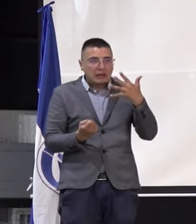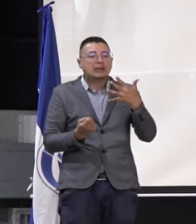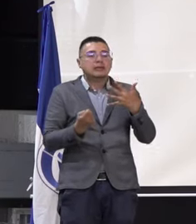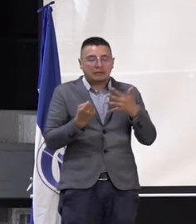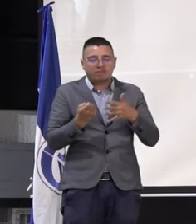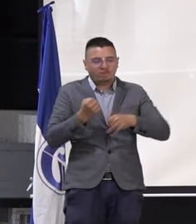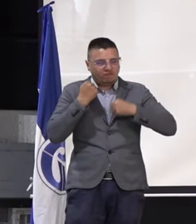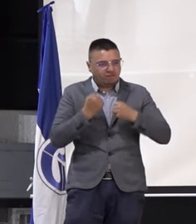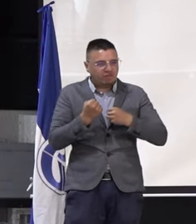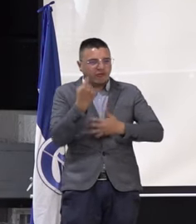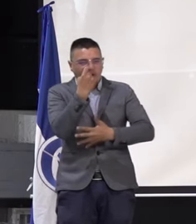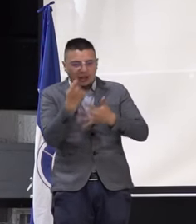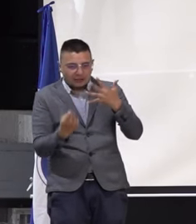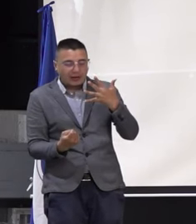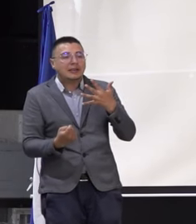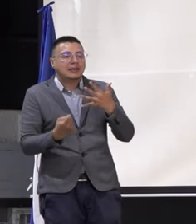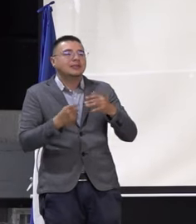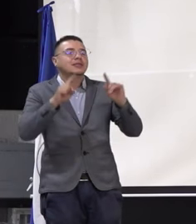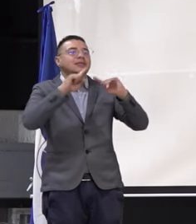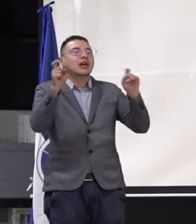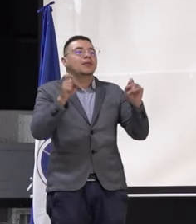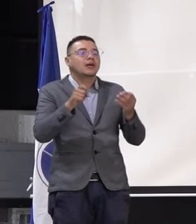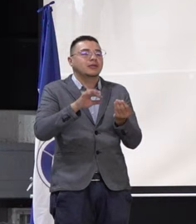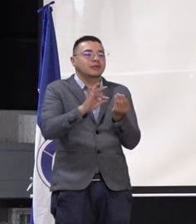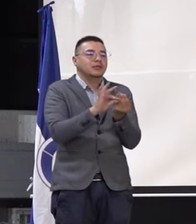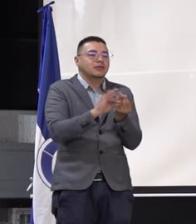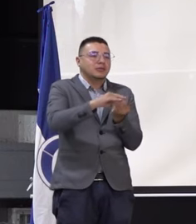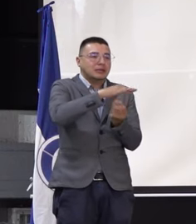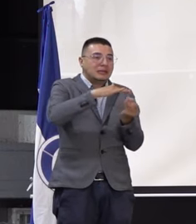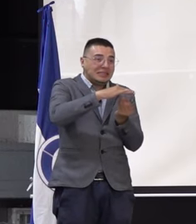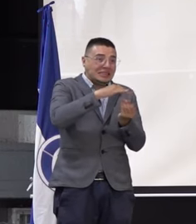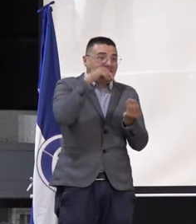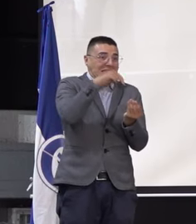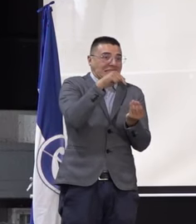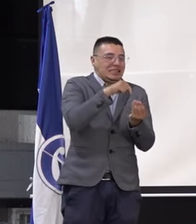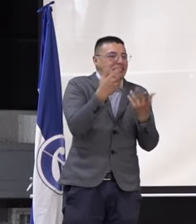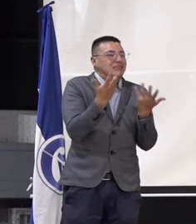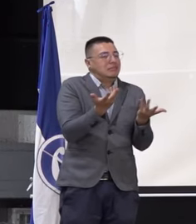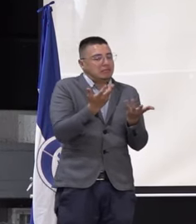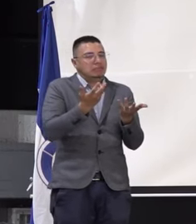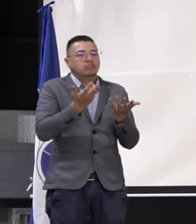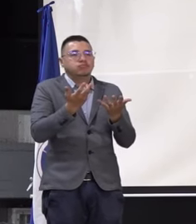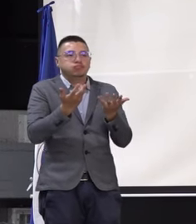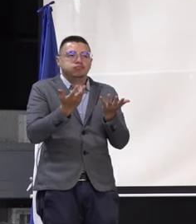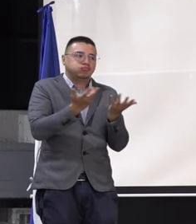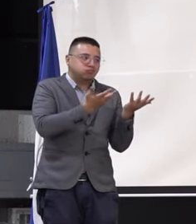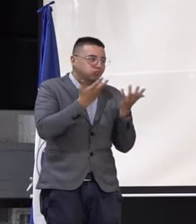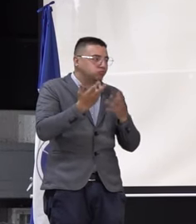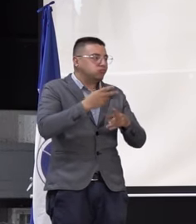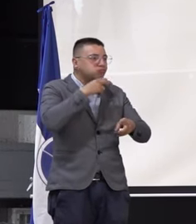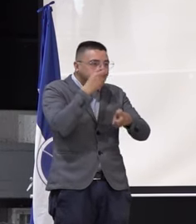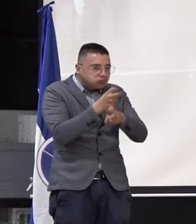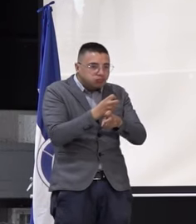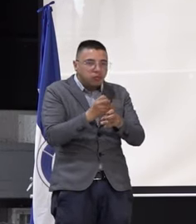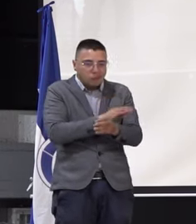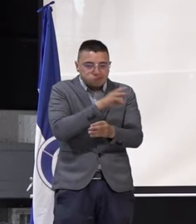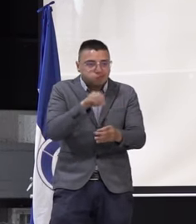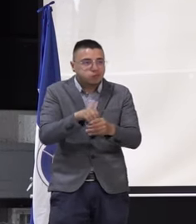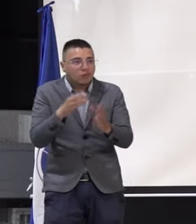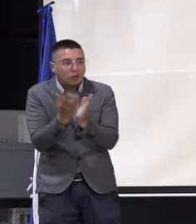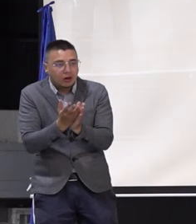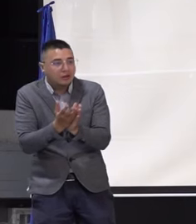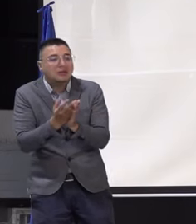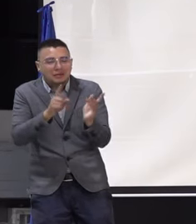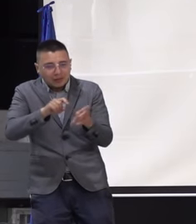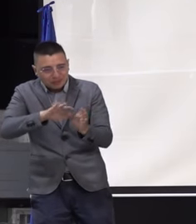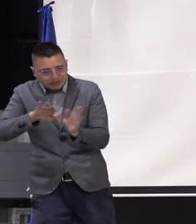fortalecer a los estudiantes está el tema de las sustancias psicoactivas. Y no solamente desde la formalidad de la escuela, sino también